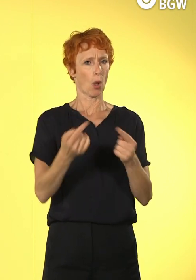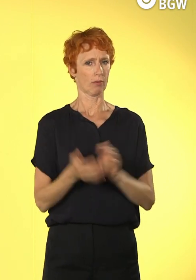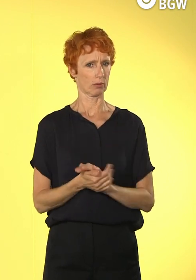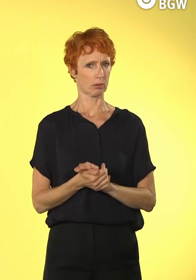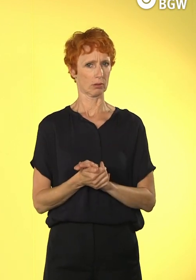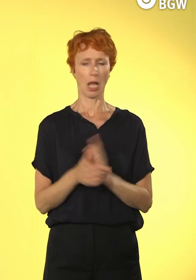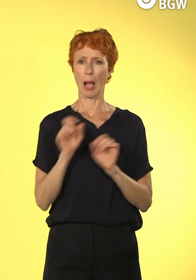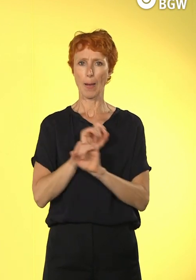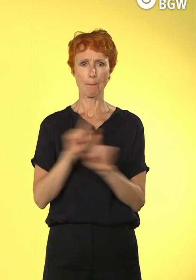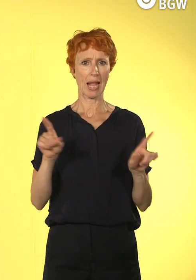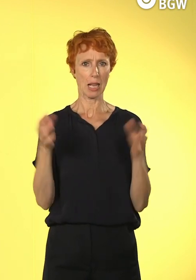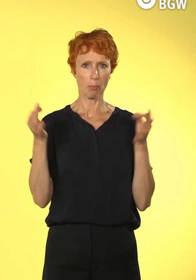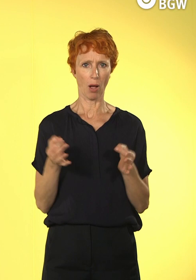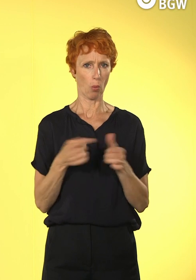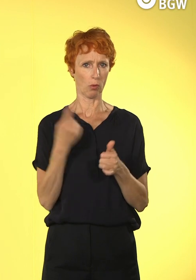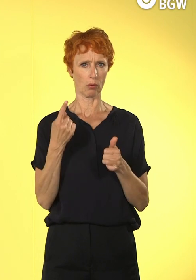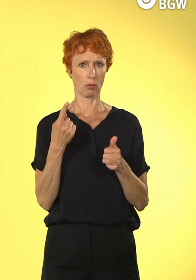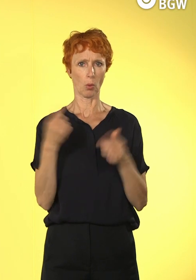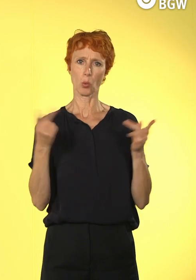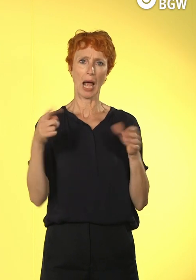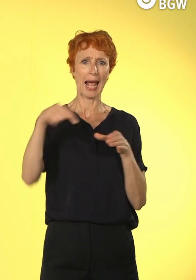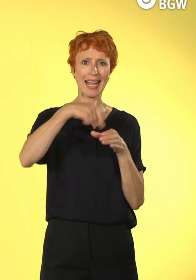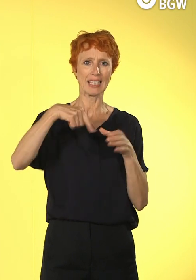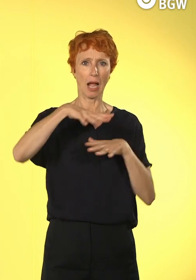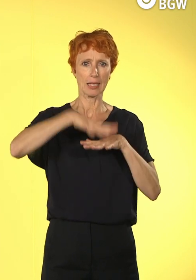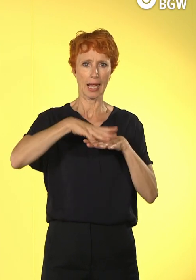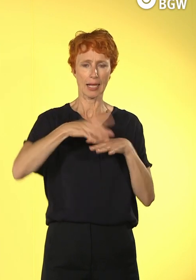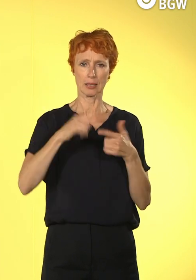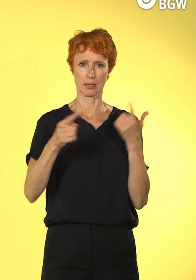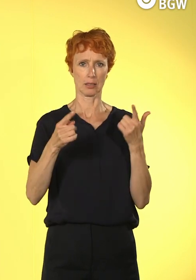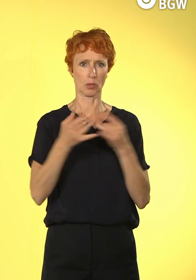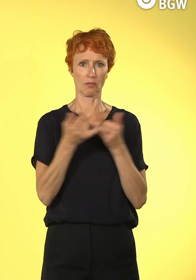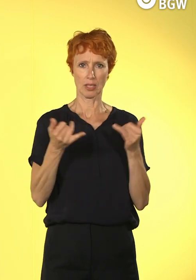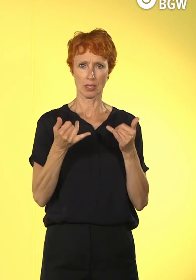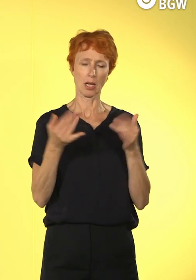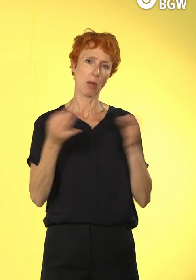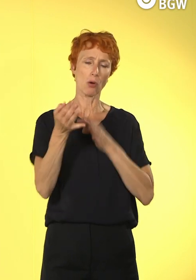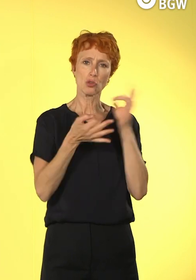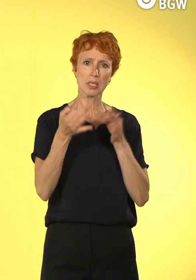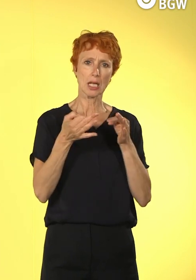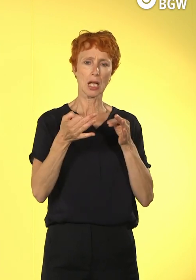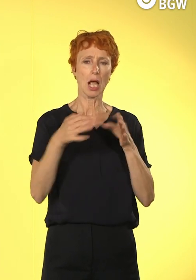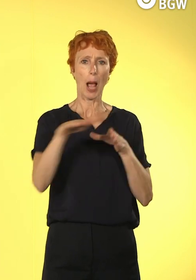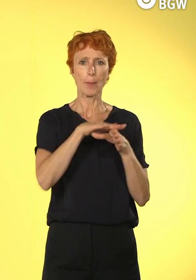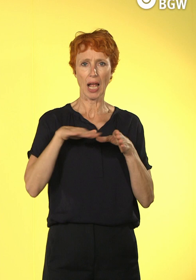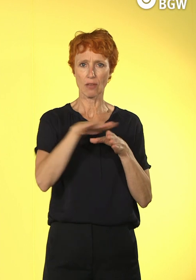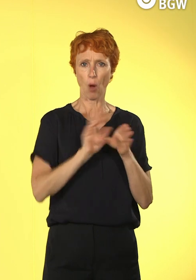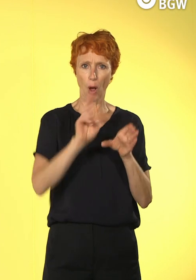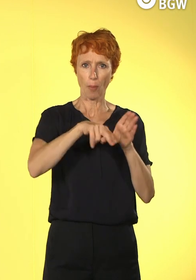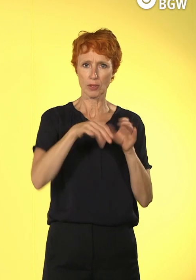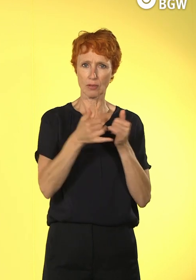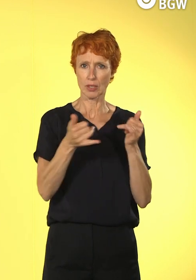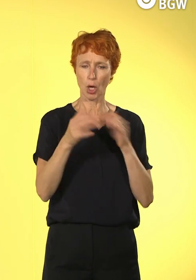Intranet oder haben wir Plattformen oder wie soll diese Kommunikation gestaltet werden. Da sieht man schon sehr, sehr